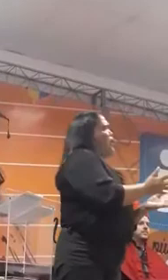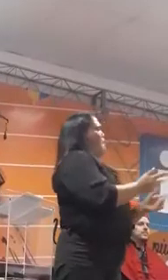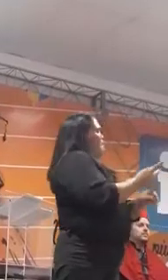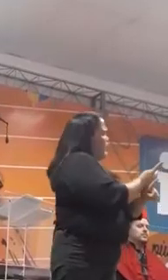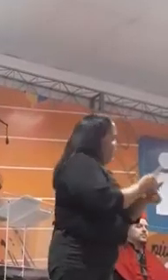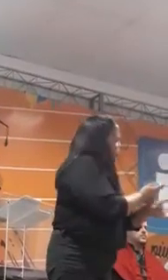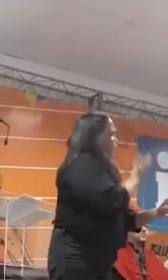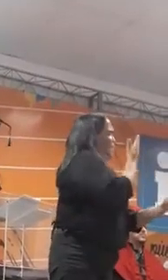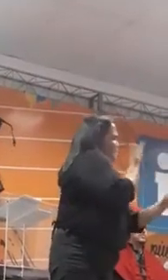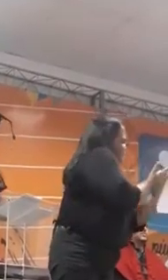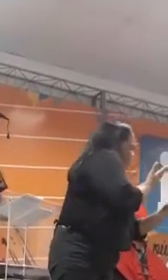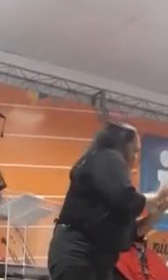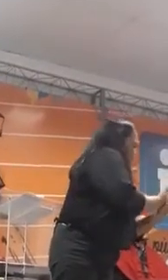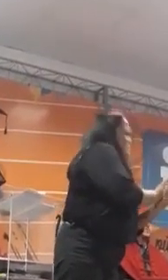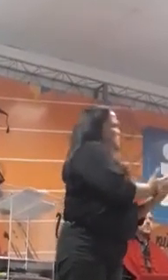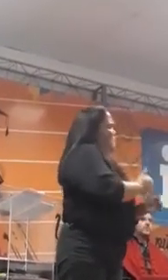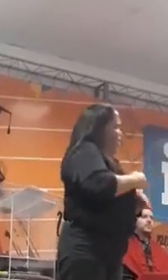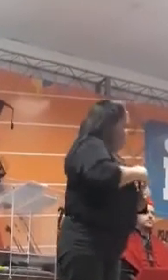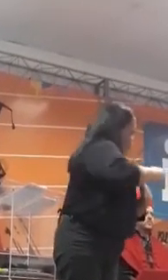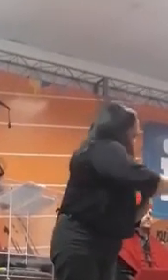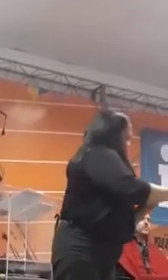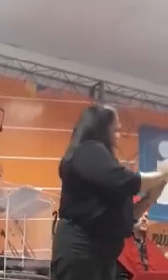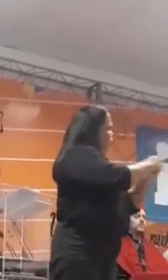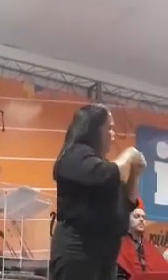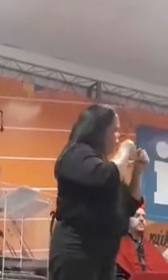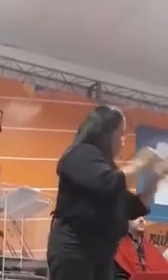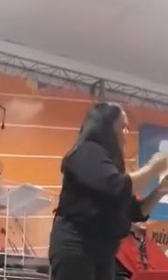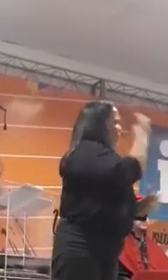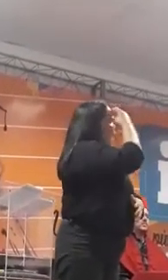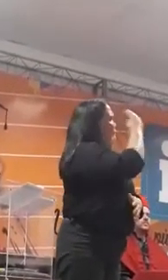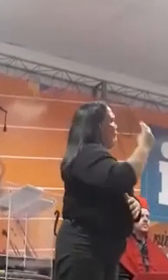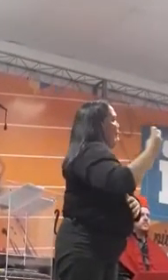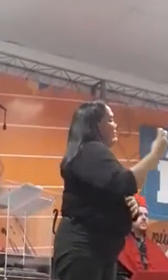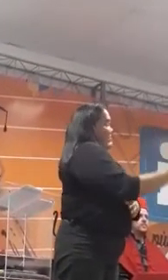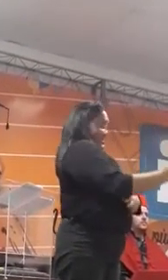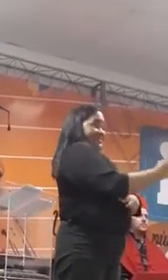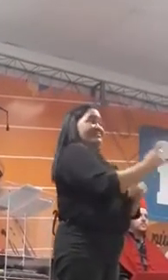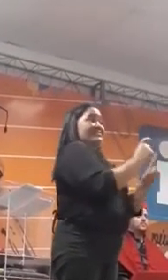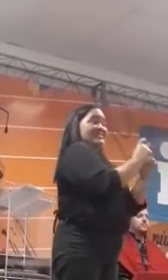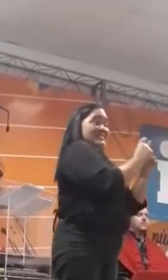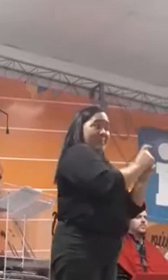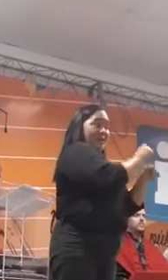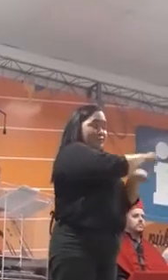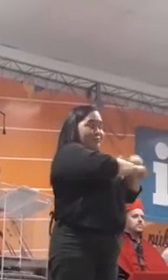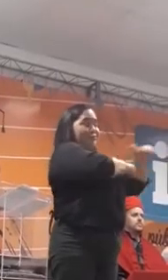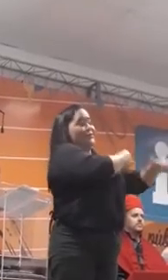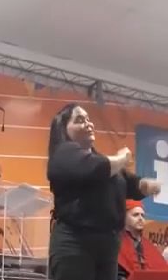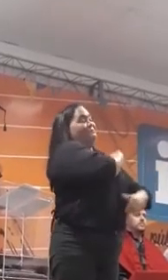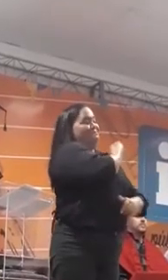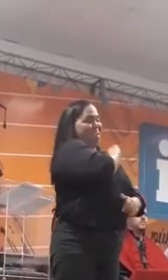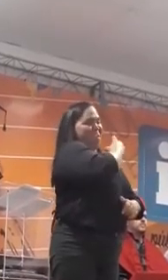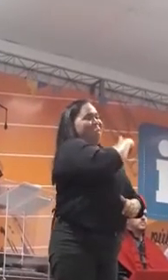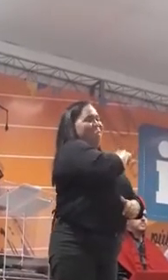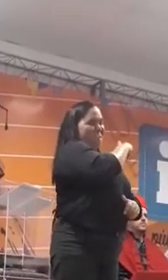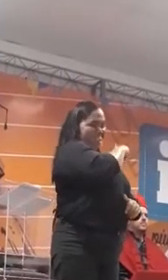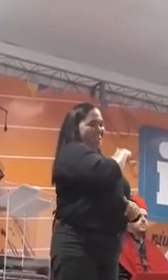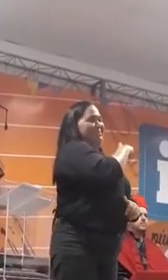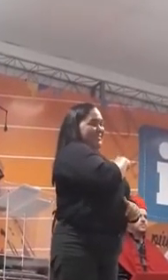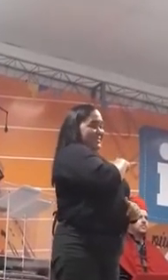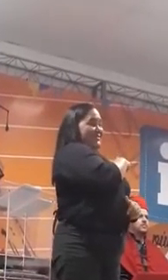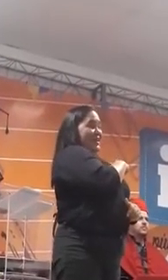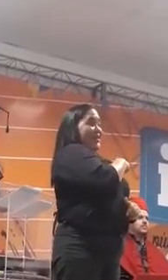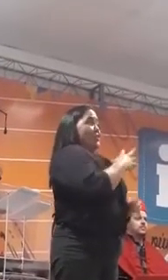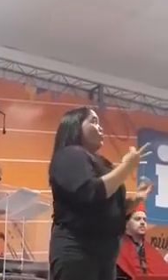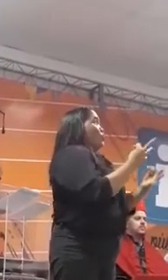estude, siga em frente. Você é capaz. Essas palavras mudaram nossas vidas. E nós seguimos o que vocês nos disseram. E